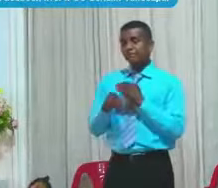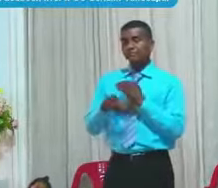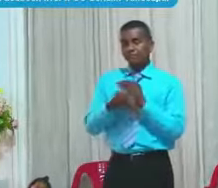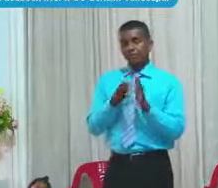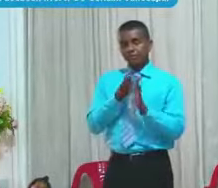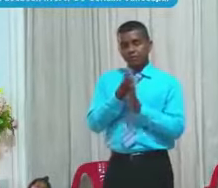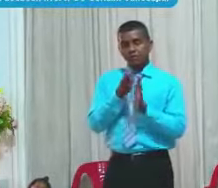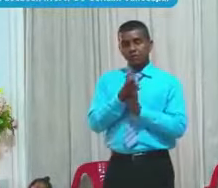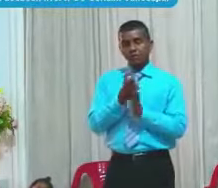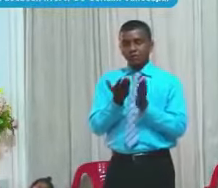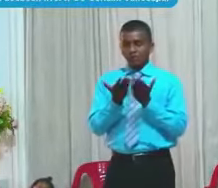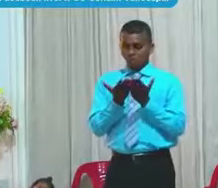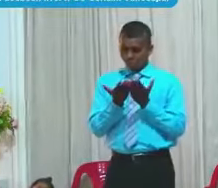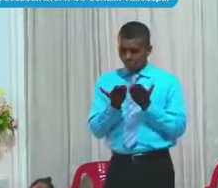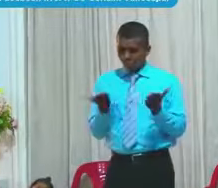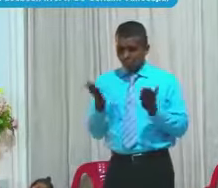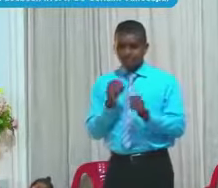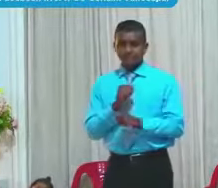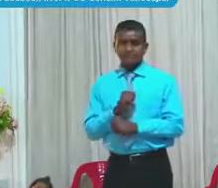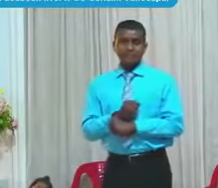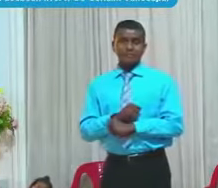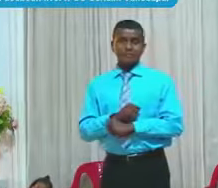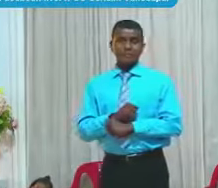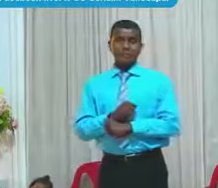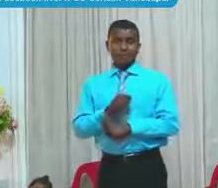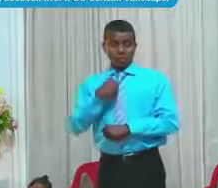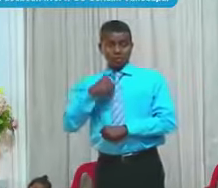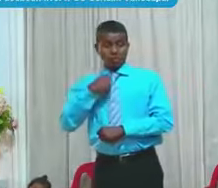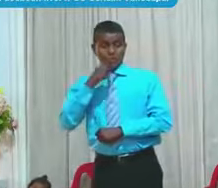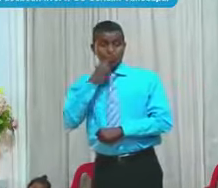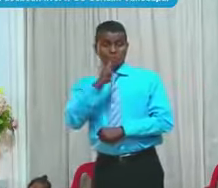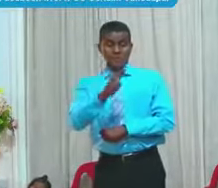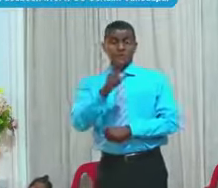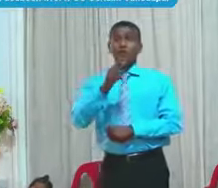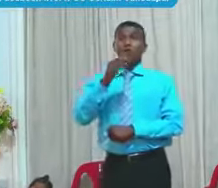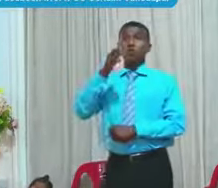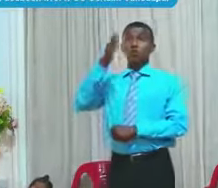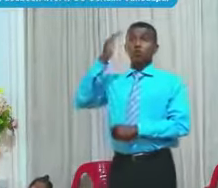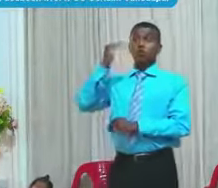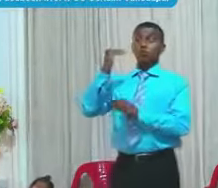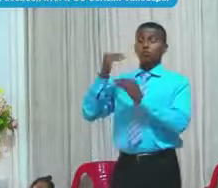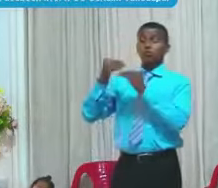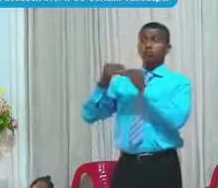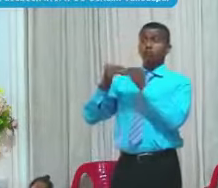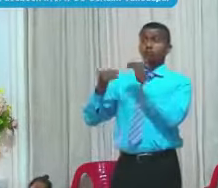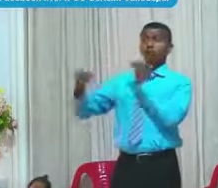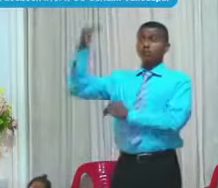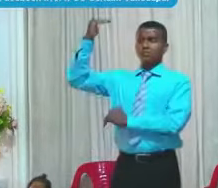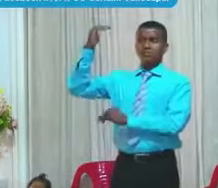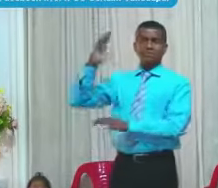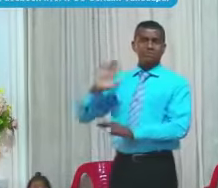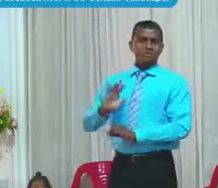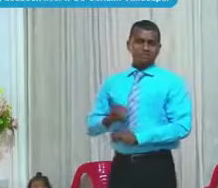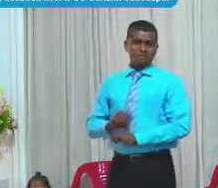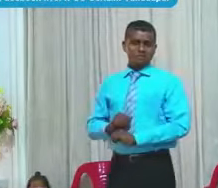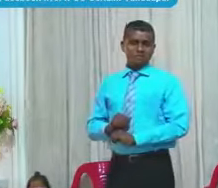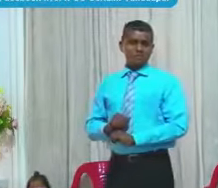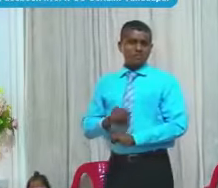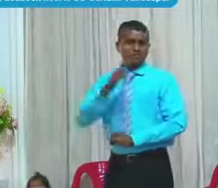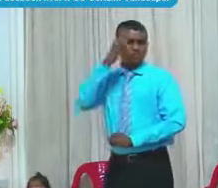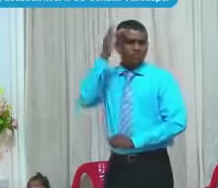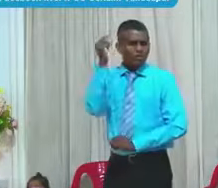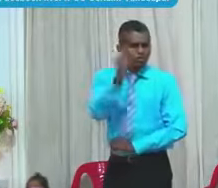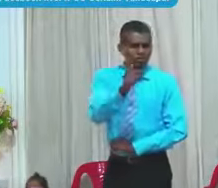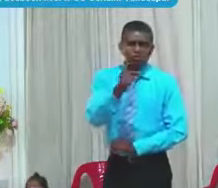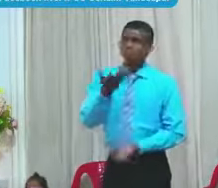cosas reales Yo te responderé Que mayor es Dios Que el hombre ¿Por qué contiendes Contra él?